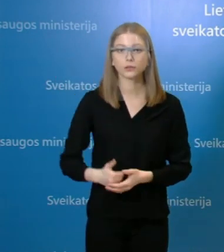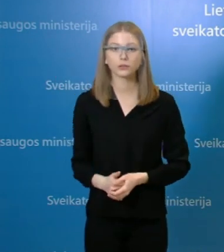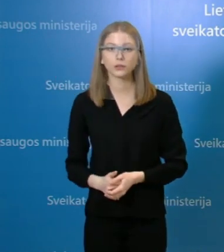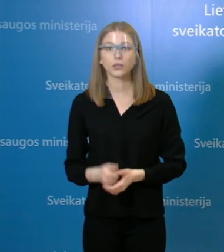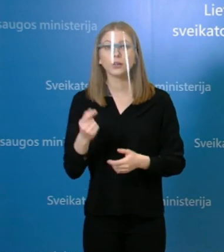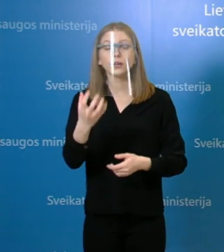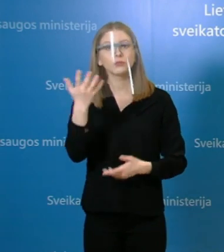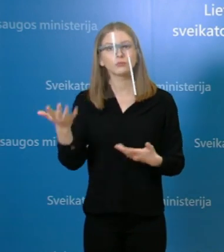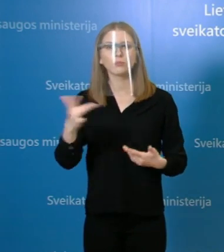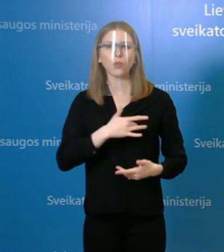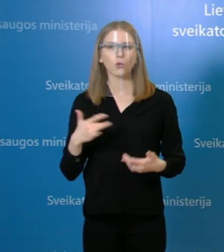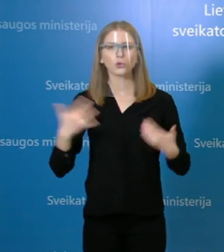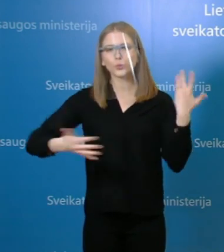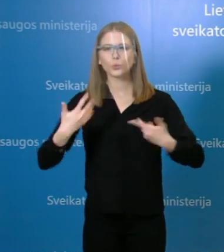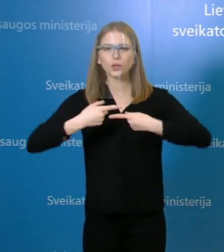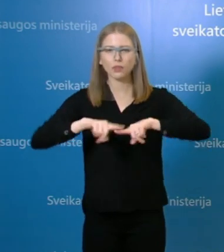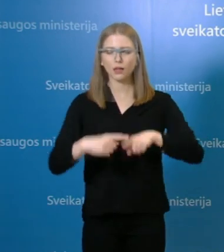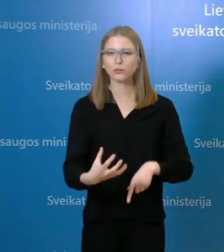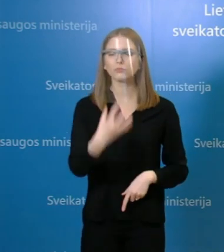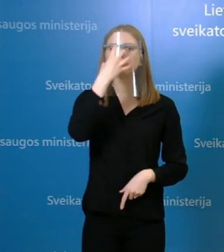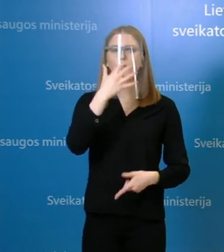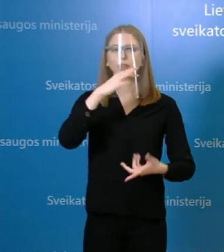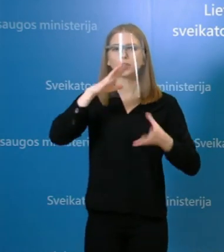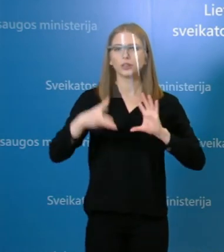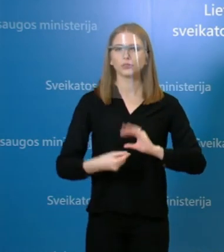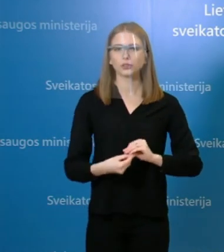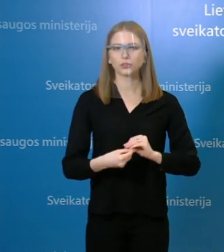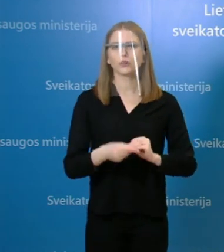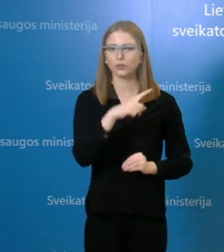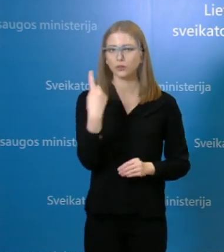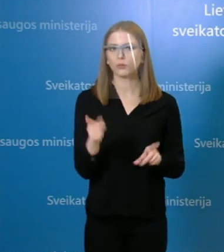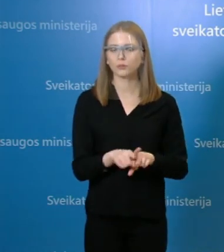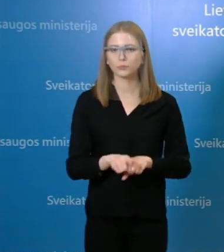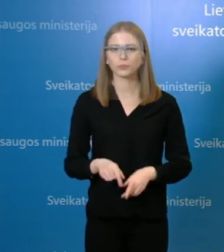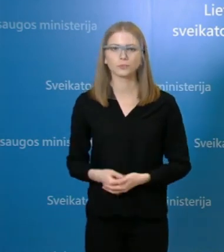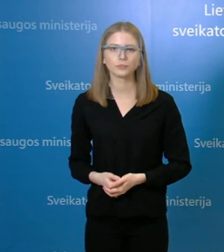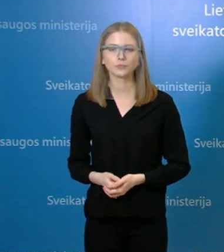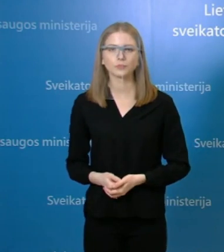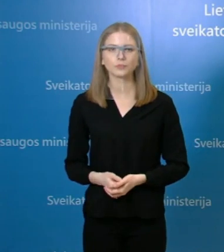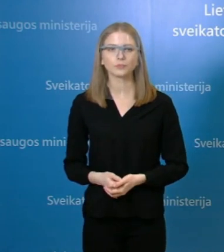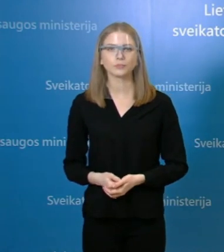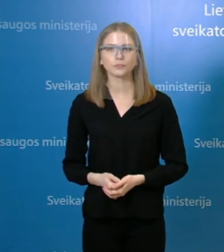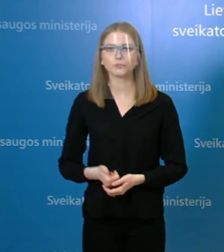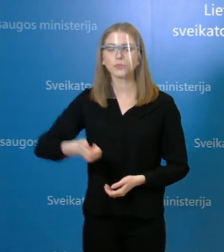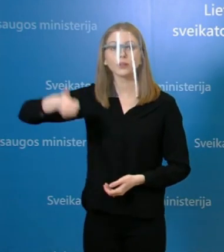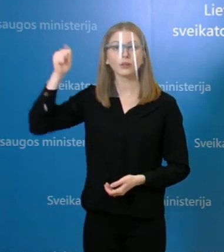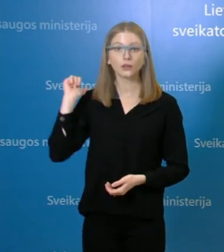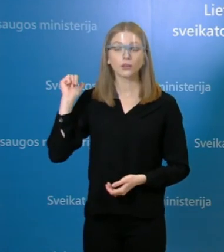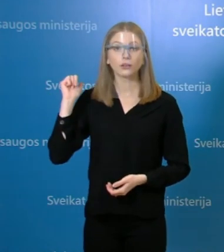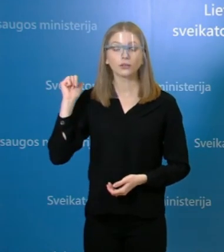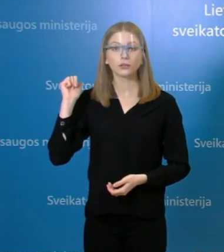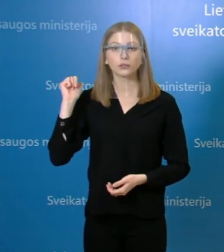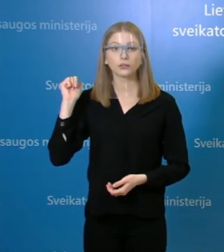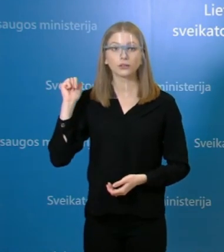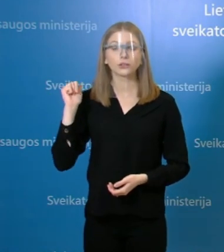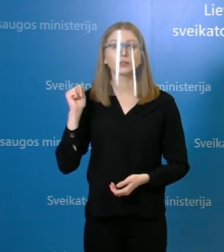ventilacija dviams, su deguonės kaukiamis 32 asmenys. Per vakardieną patvirtinti atvejai